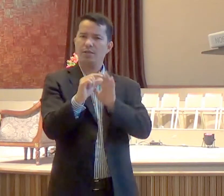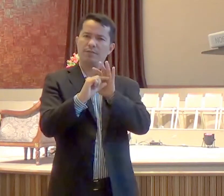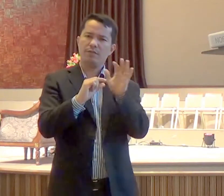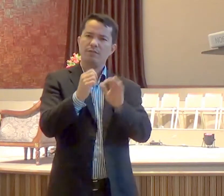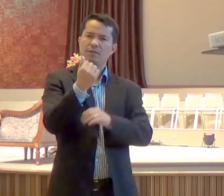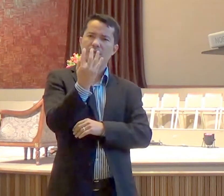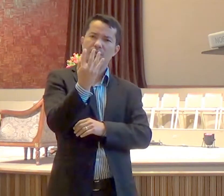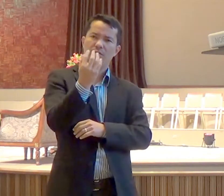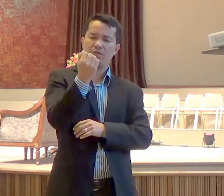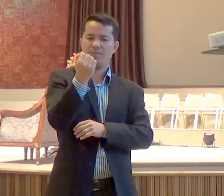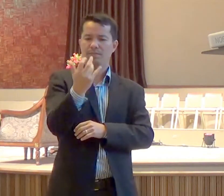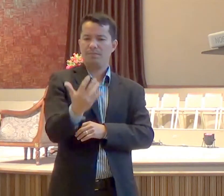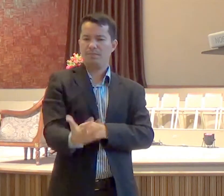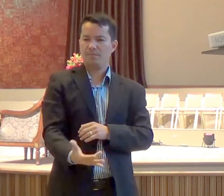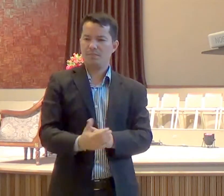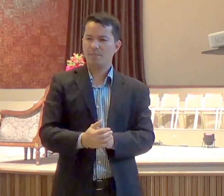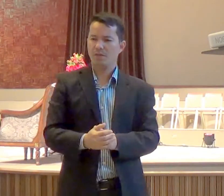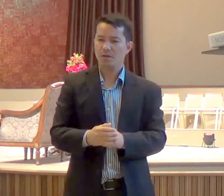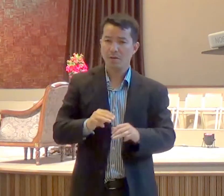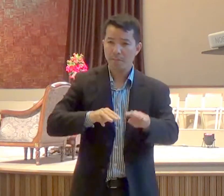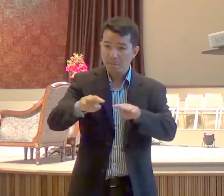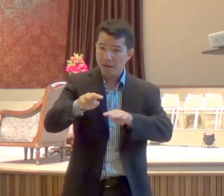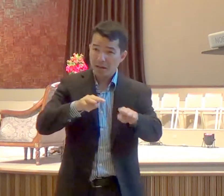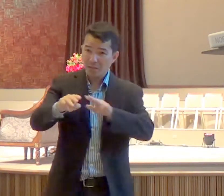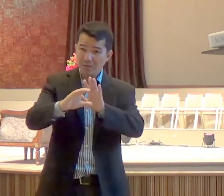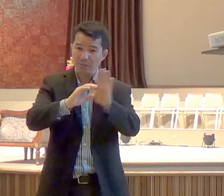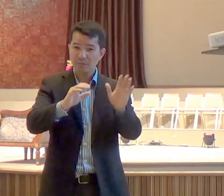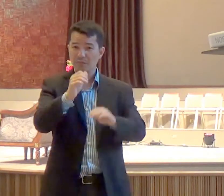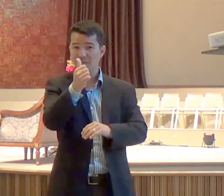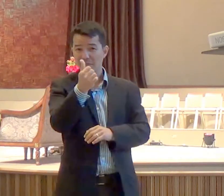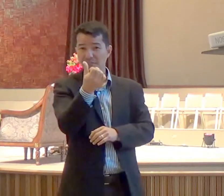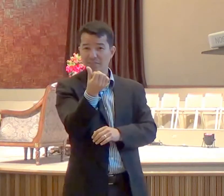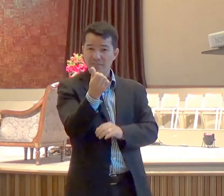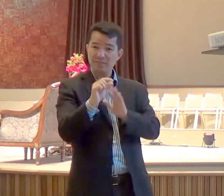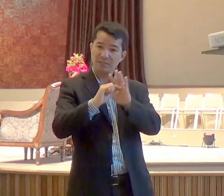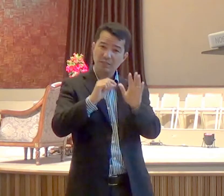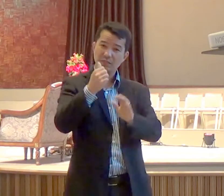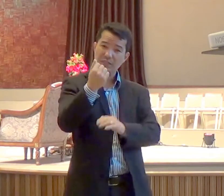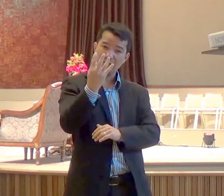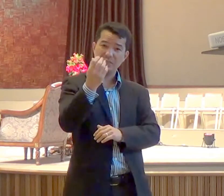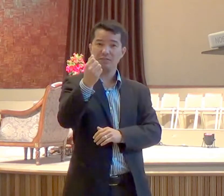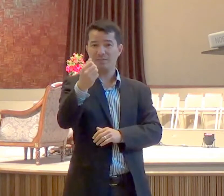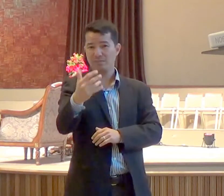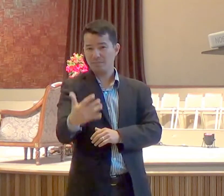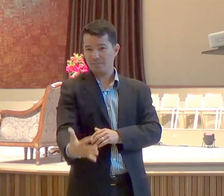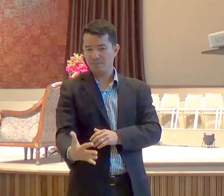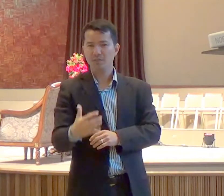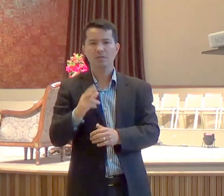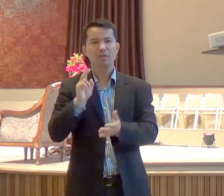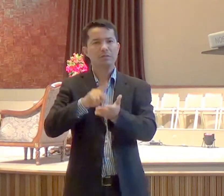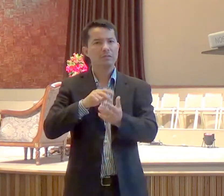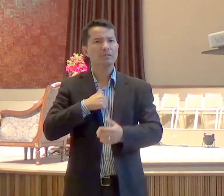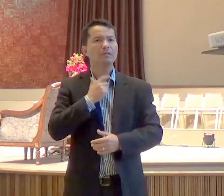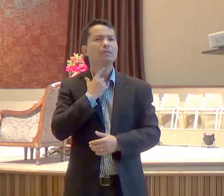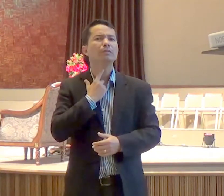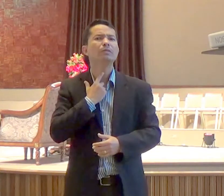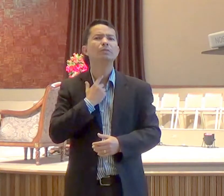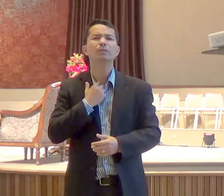e em diante, Marcos 16, 14 e em diante, eu tenho vontade assim de um dia assim,